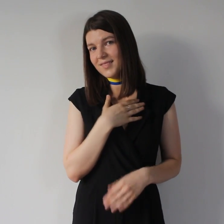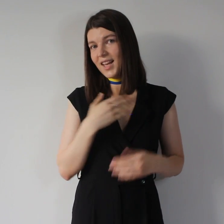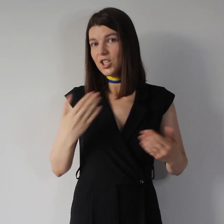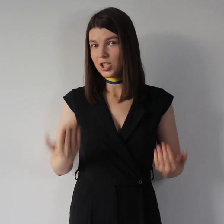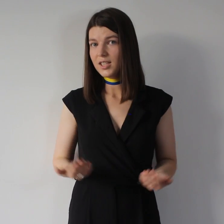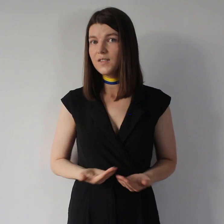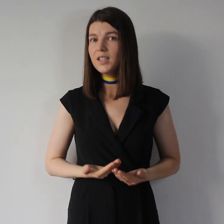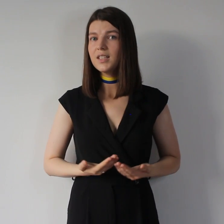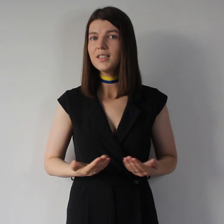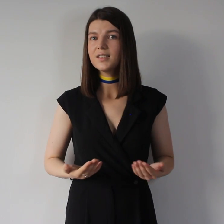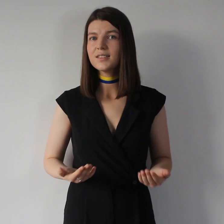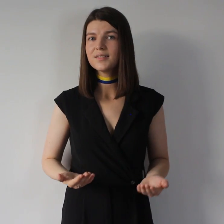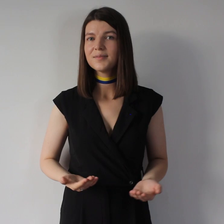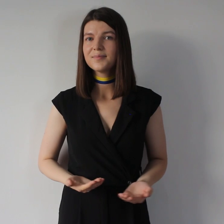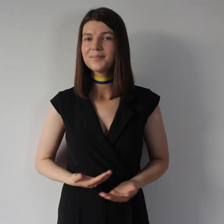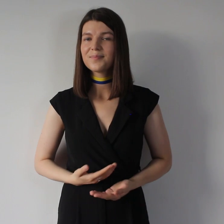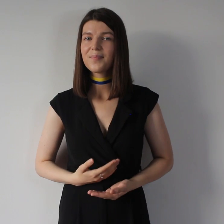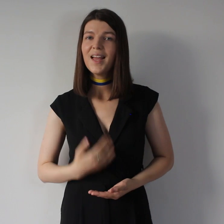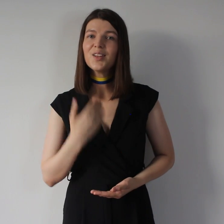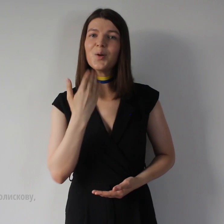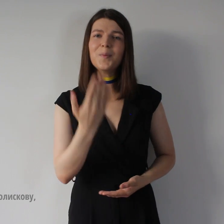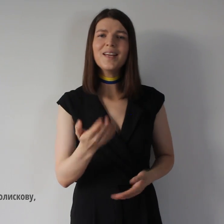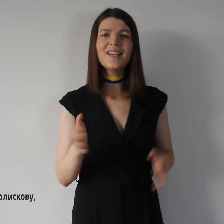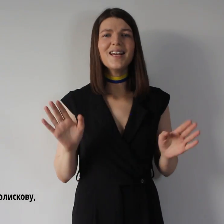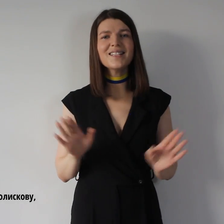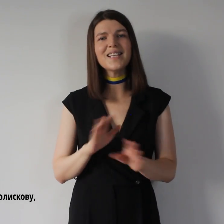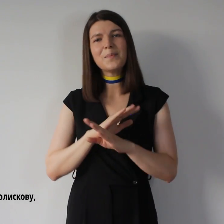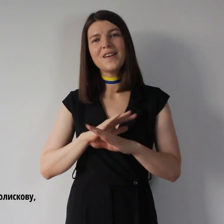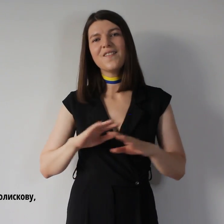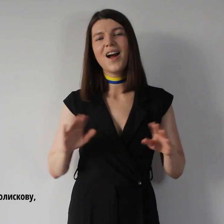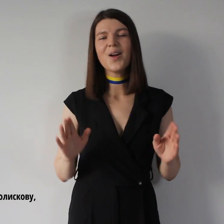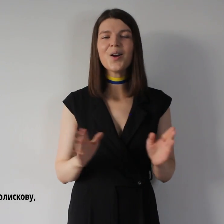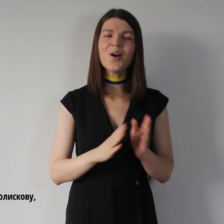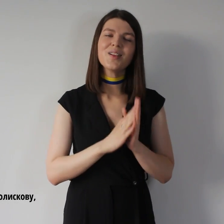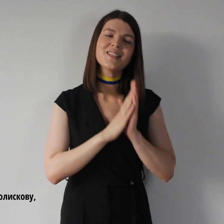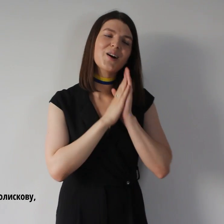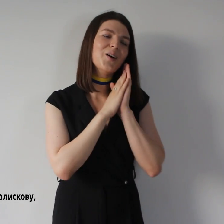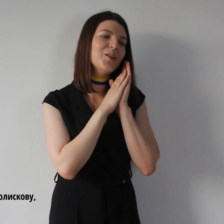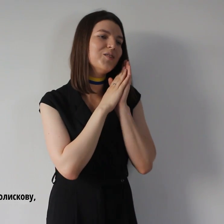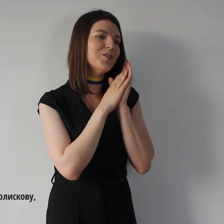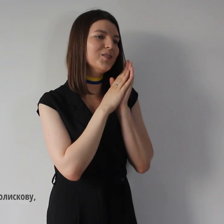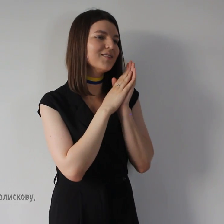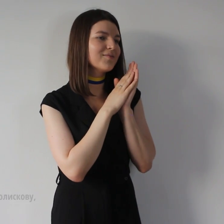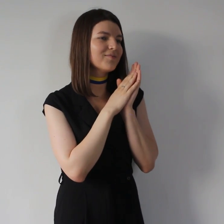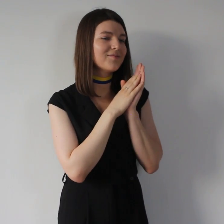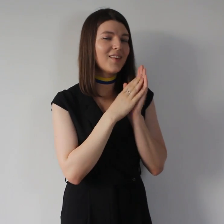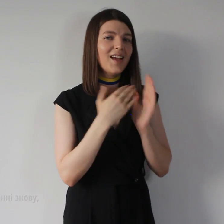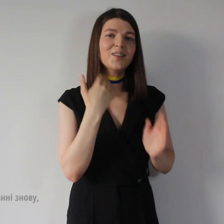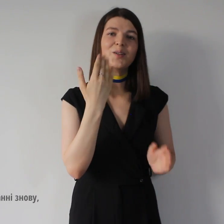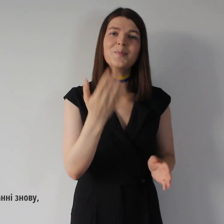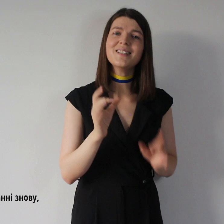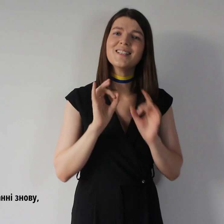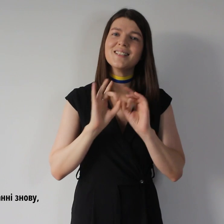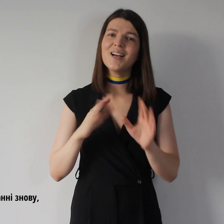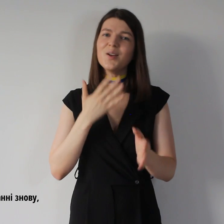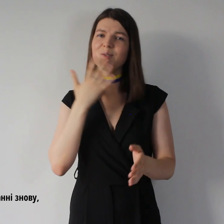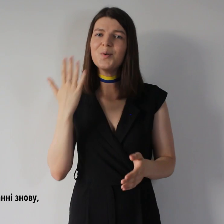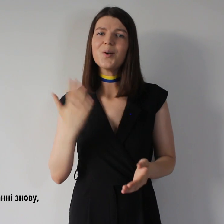Живи, тобі я заспіваю колисково Тобі зізнаюсь у